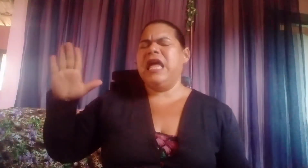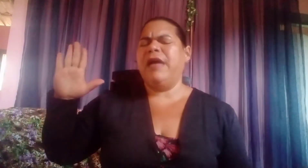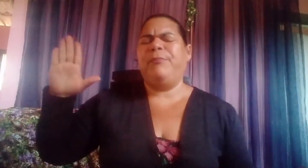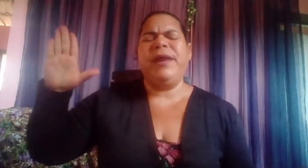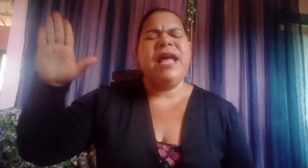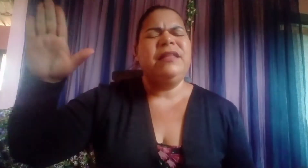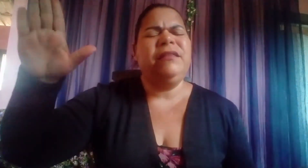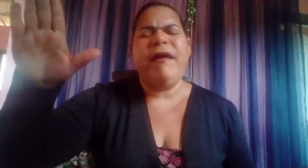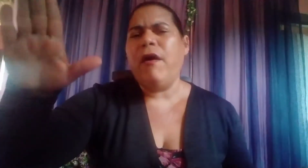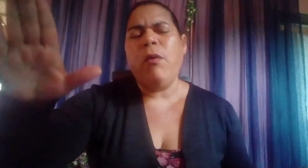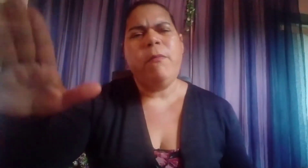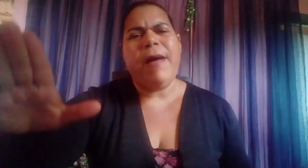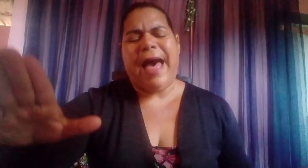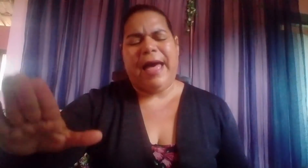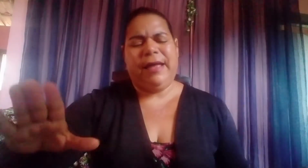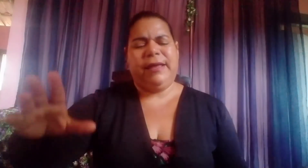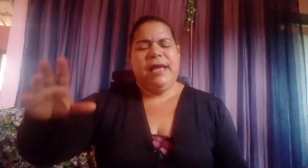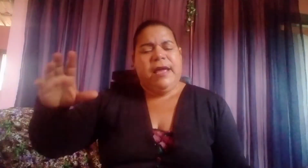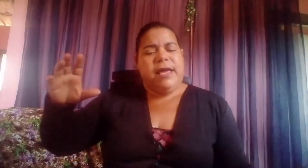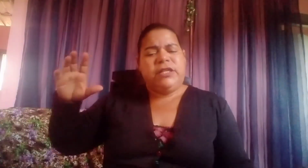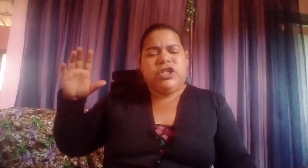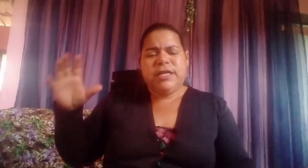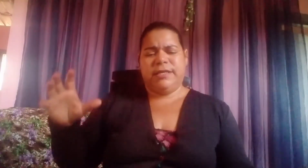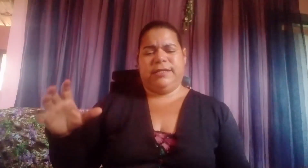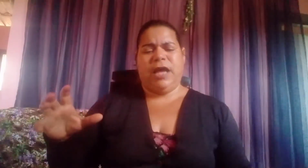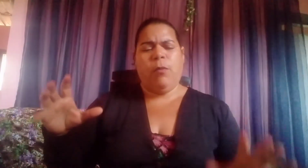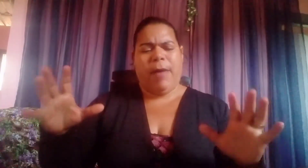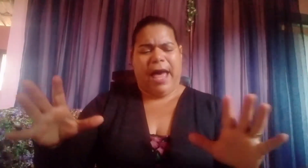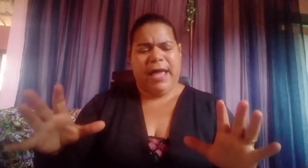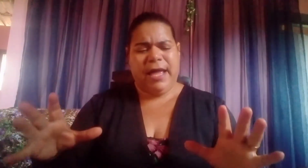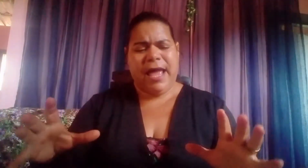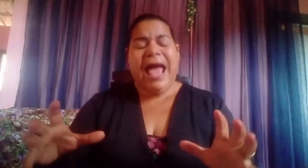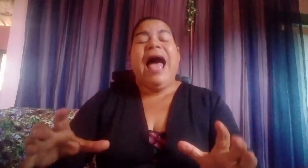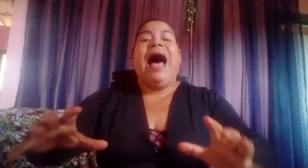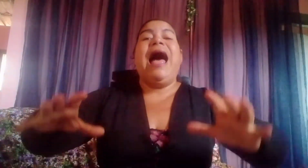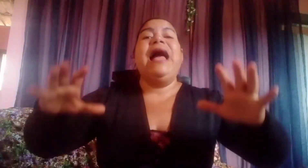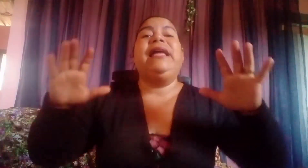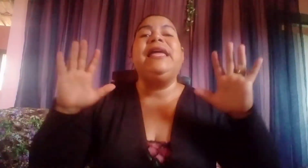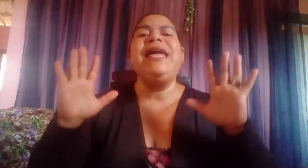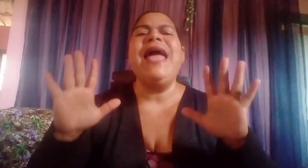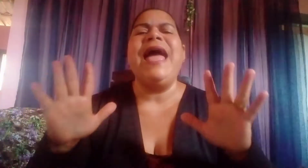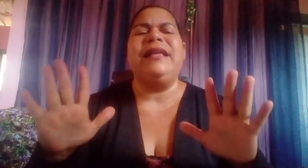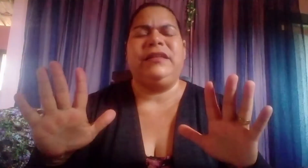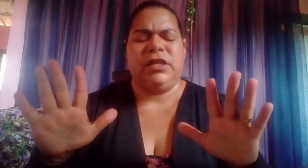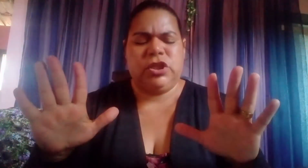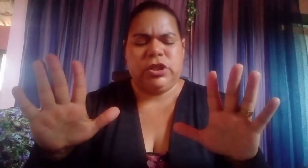repreendeu o mar e disse ao mar. Aquieta-te,